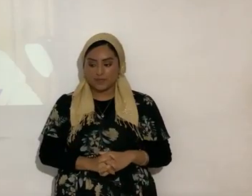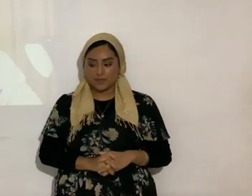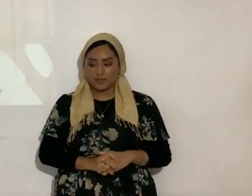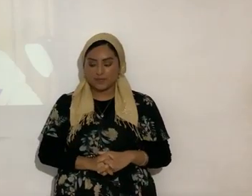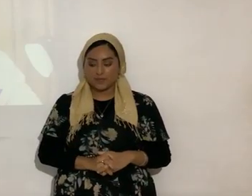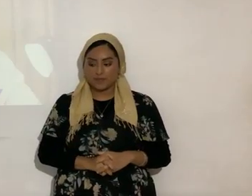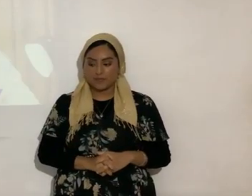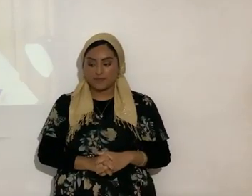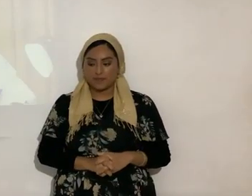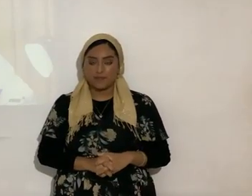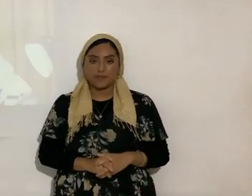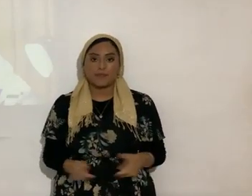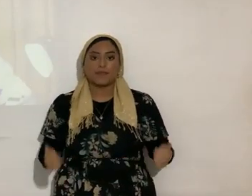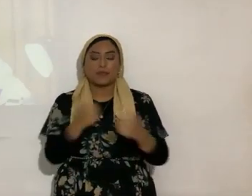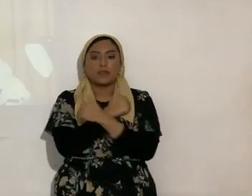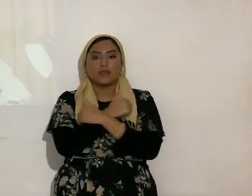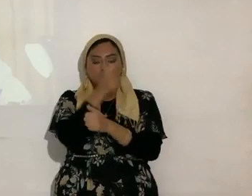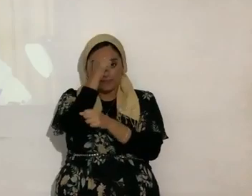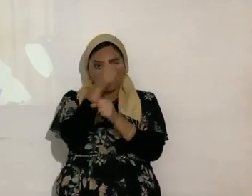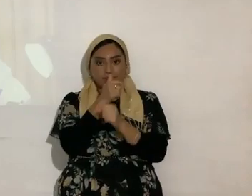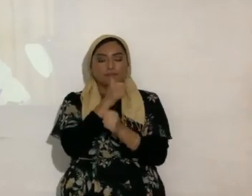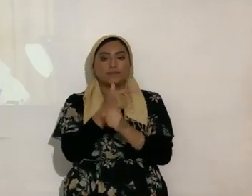amados aquí seamos así ¿de acuerdo?